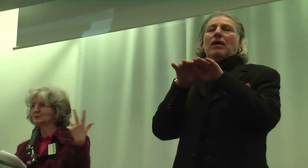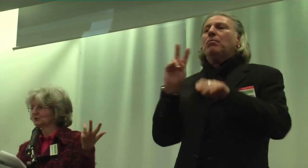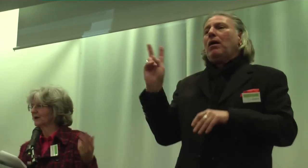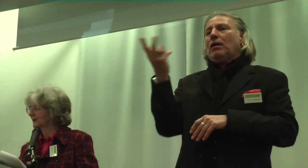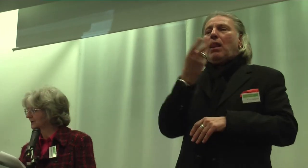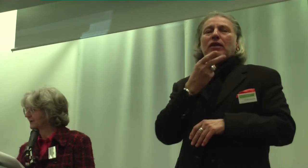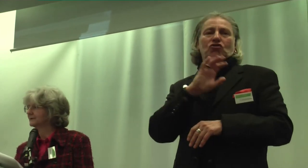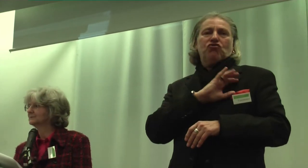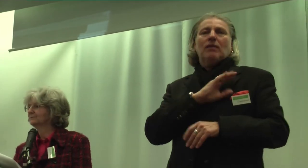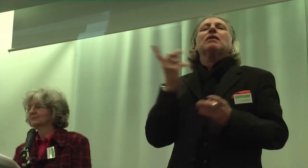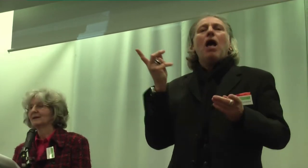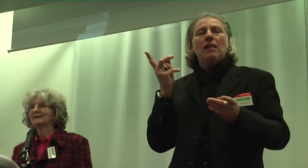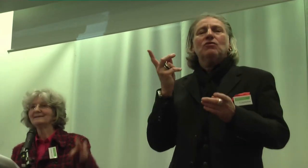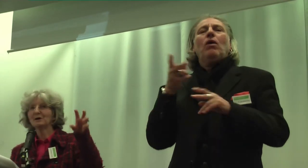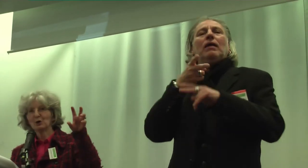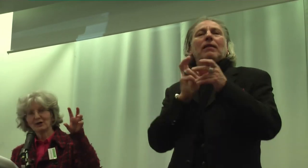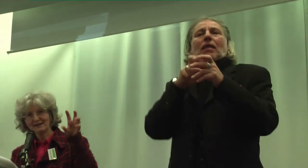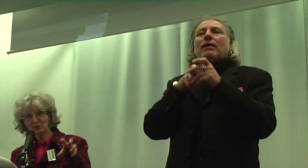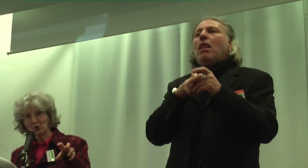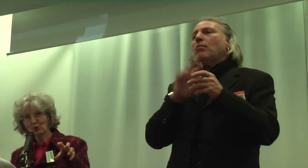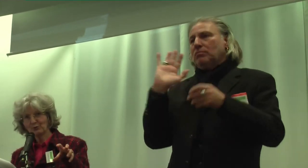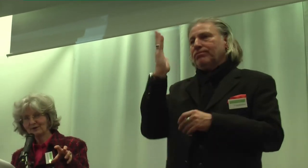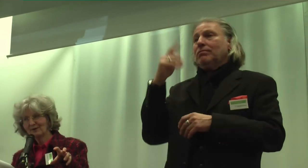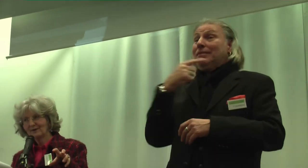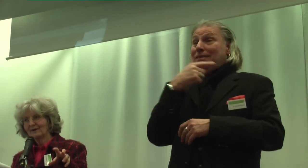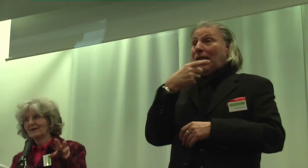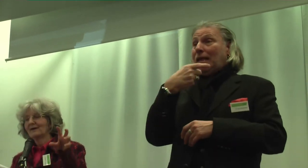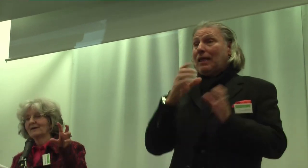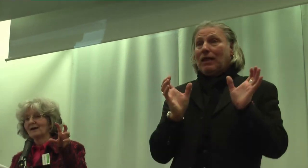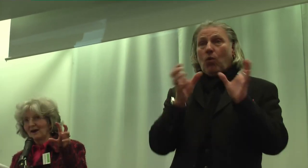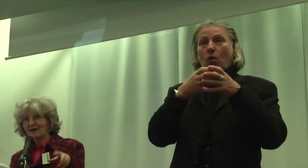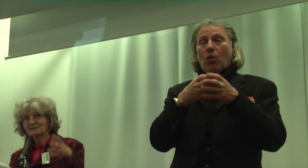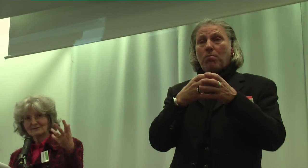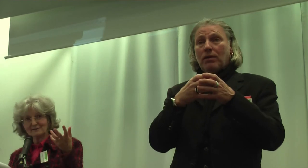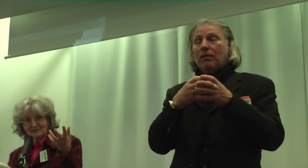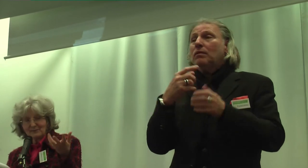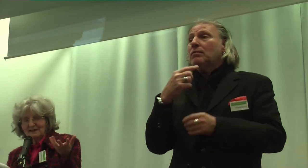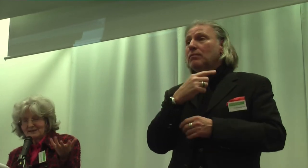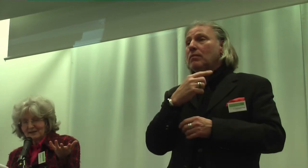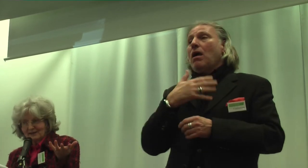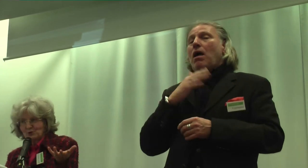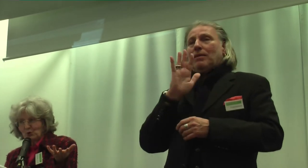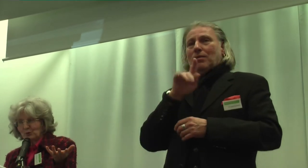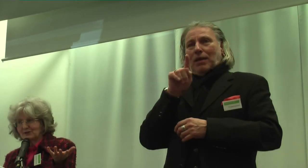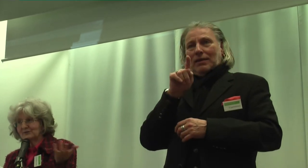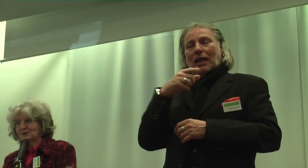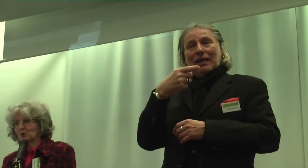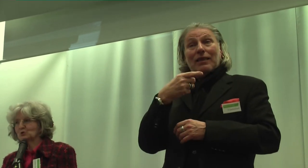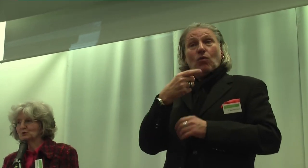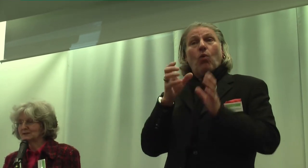also Teilhabe gelebt. Dieser Ginko-Gruppe hat, bei dieser Ginko-Gruppe trifft es ja auch zu. Sie